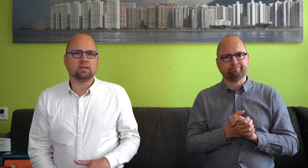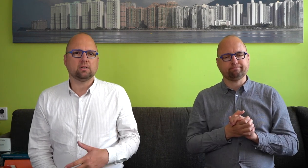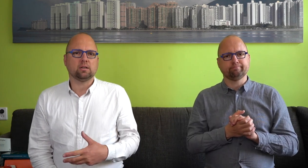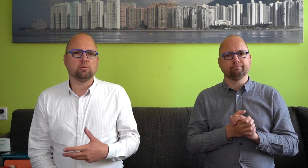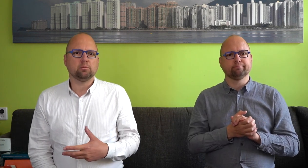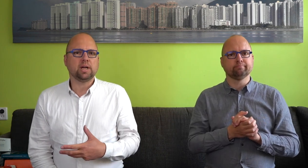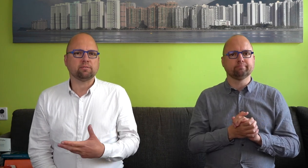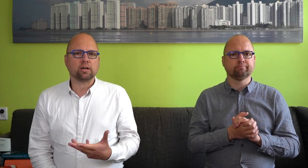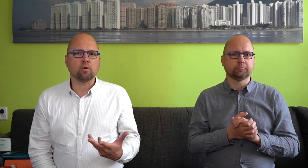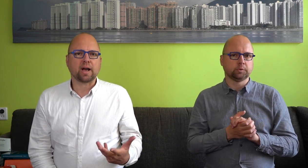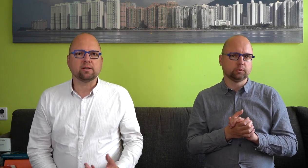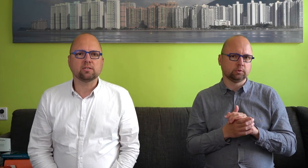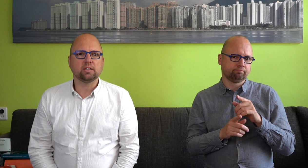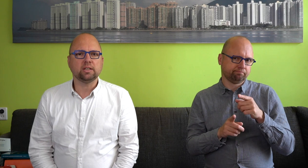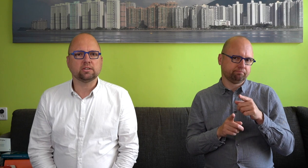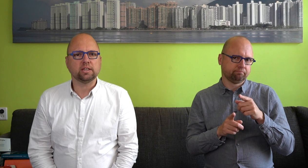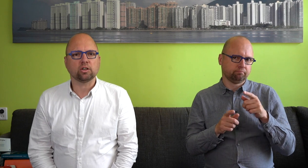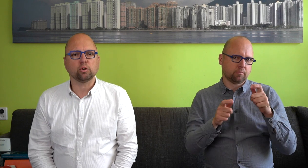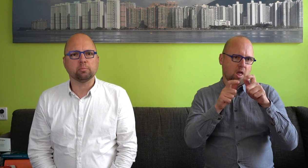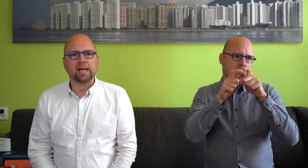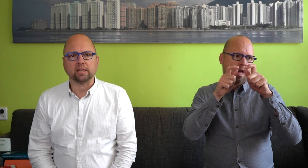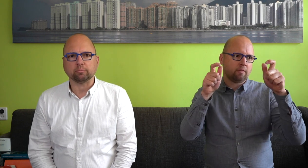waar de overheid iets in zou kunnen betekenen.